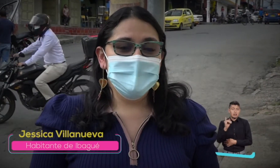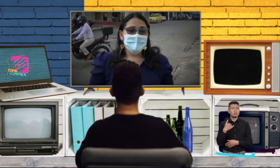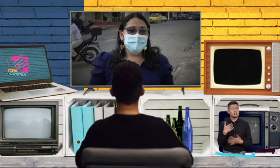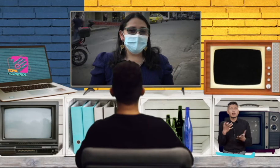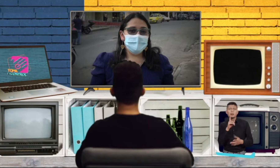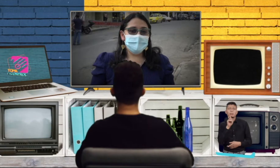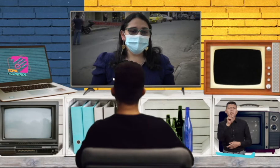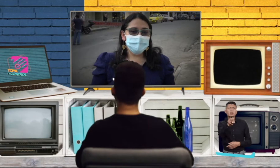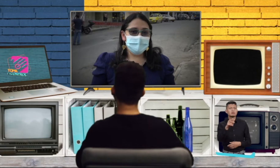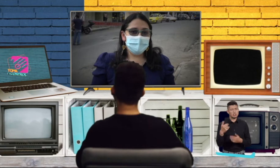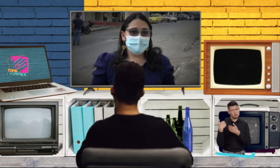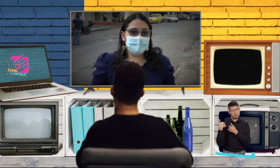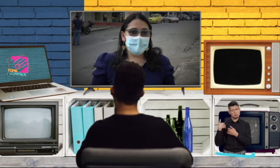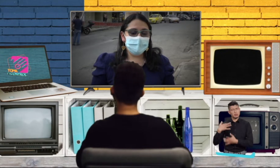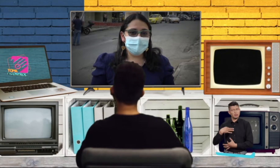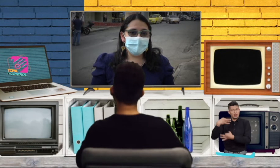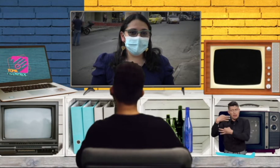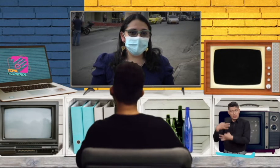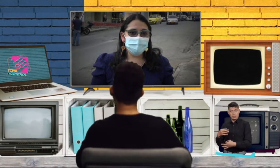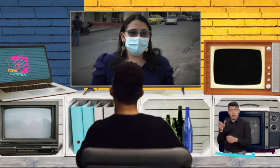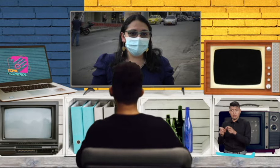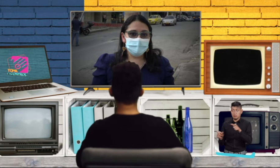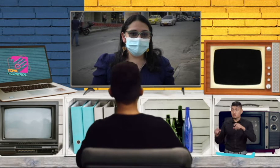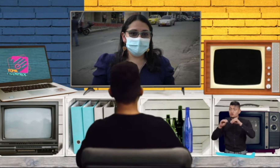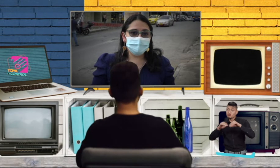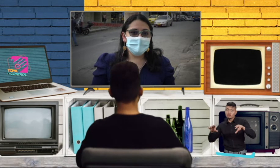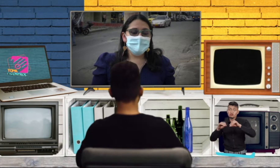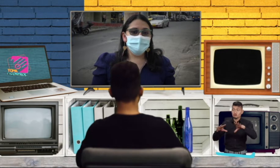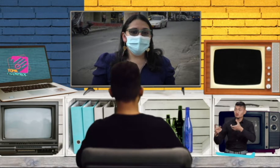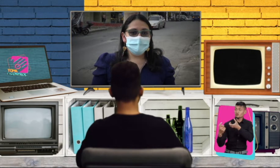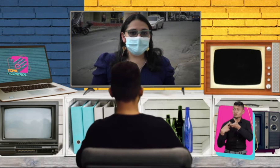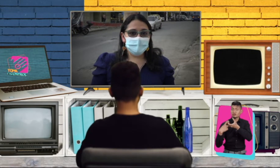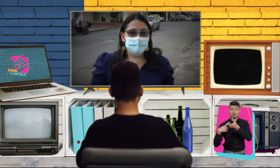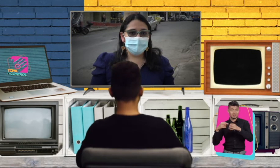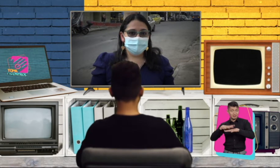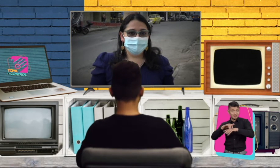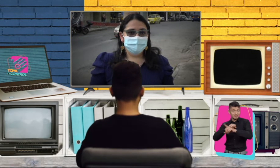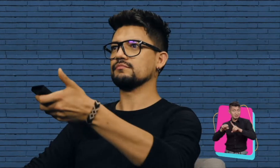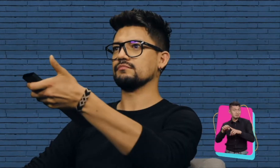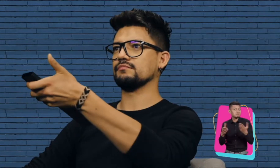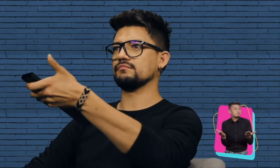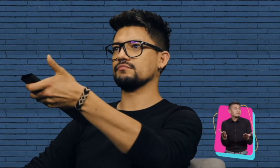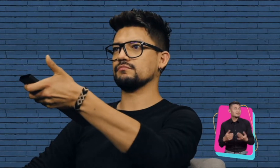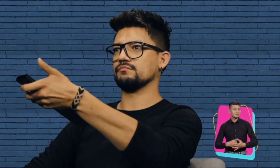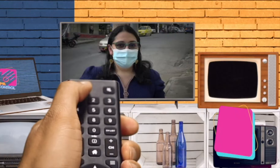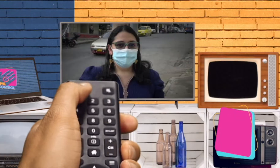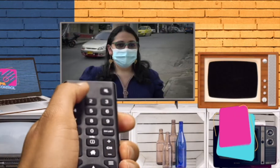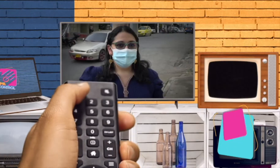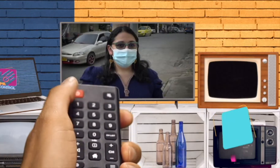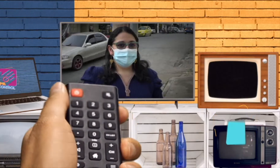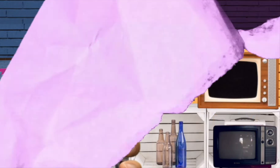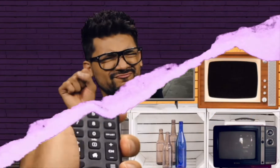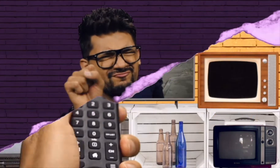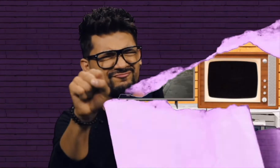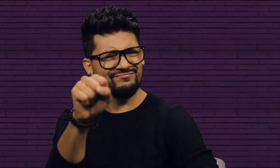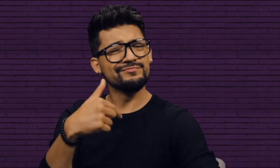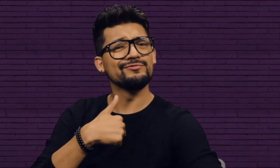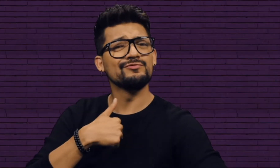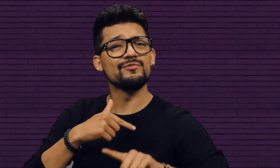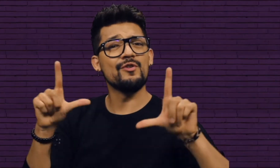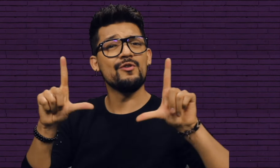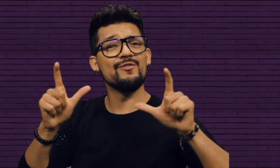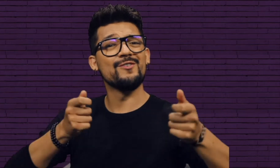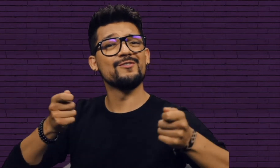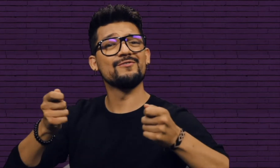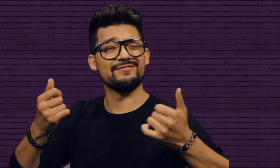¿Cuál es la responsabilidad ética de los influencers con sus seguidores? Ahora yo tomo el control.